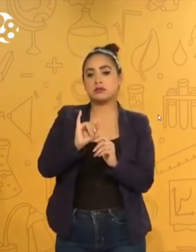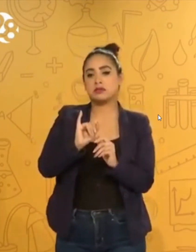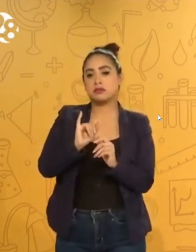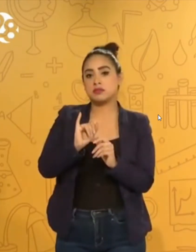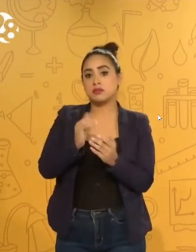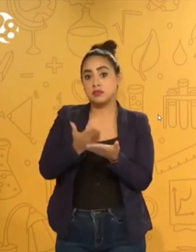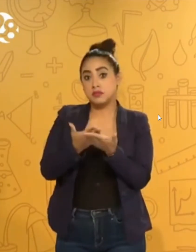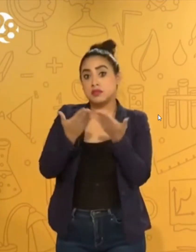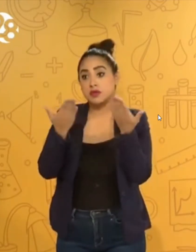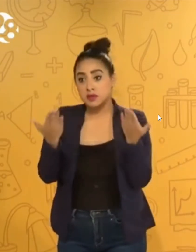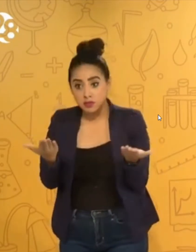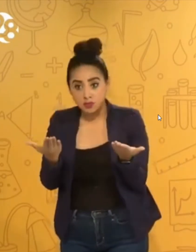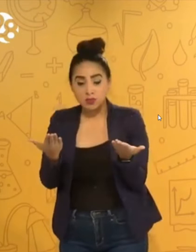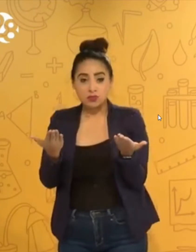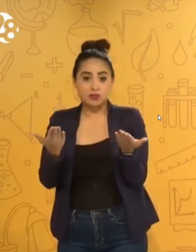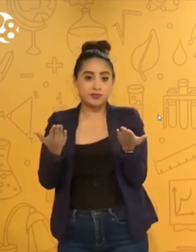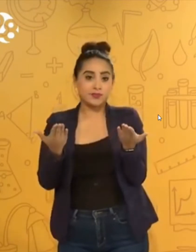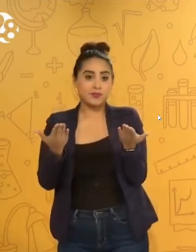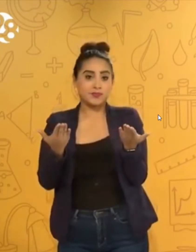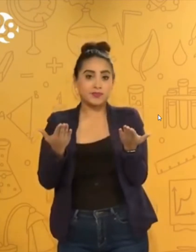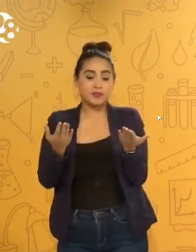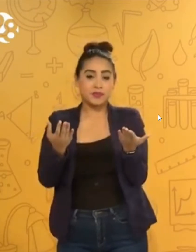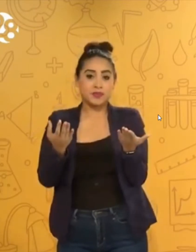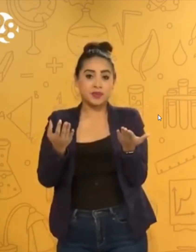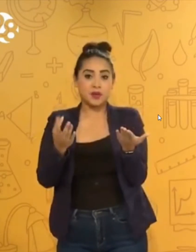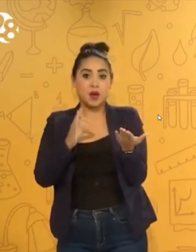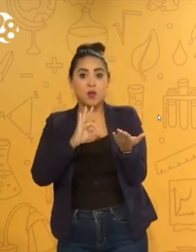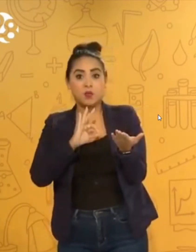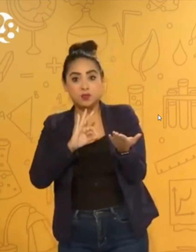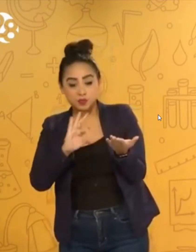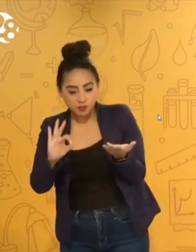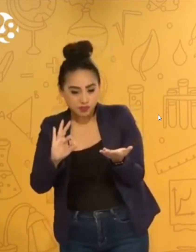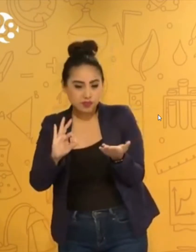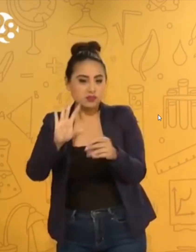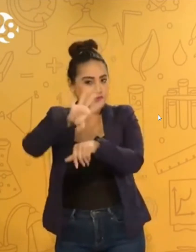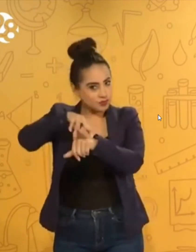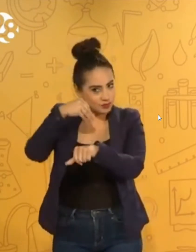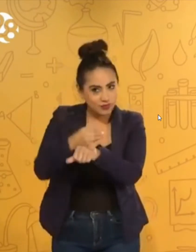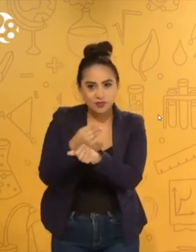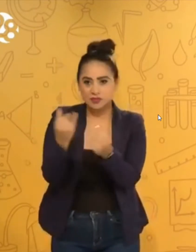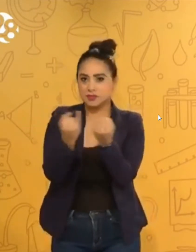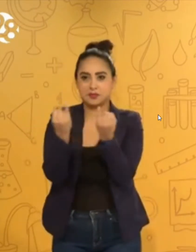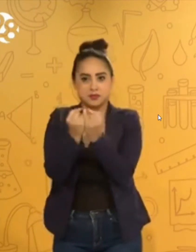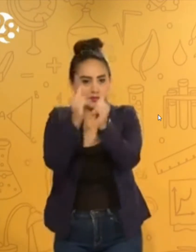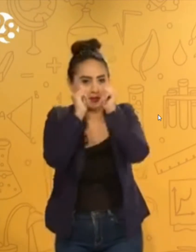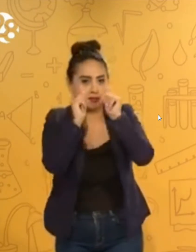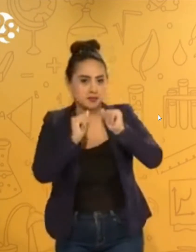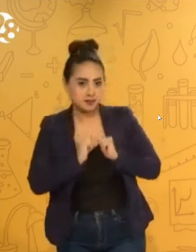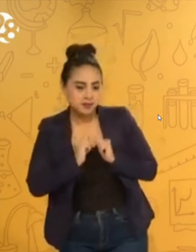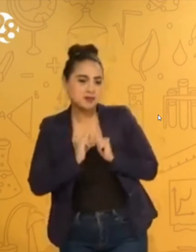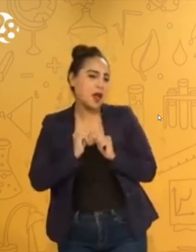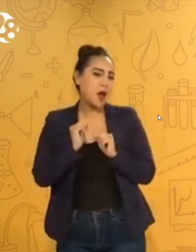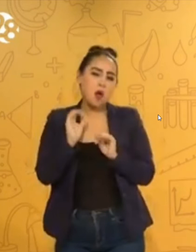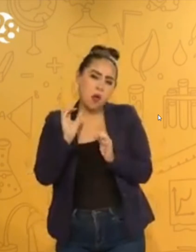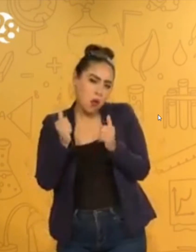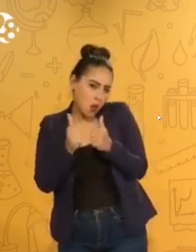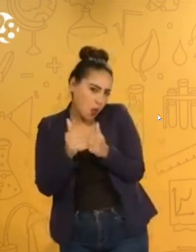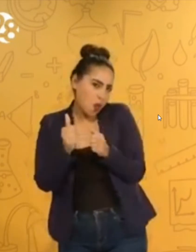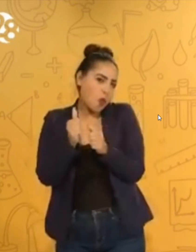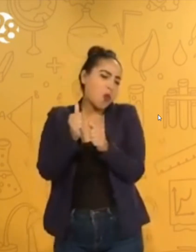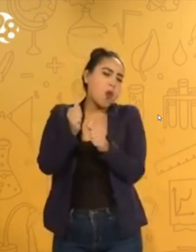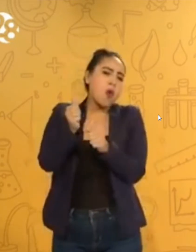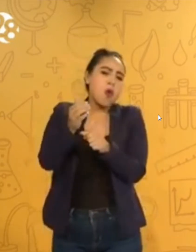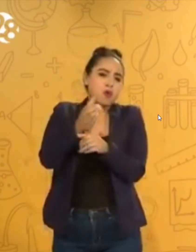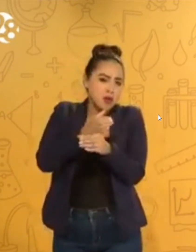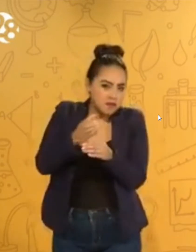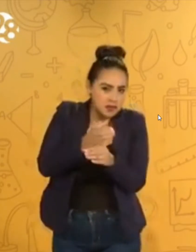que mis amigas, mis amigos se sienten en torno a la mesa nuevamente, con su cafecito, con sus hijos y a practicar lo que